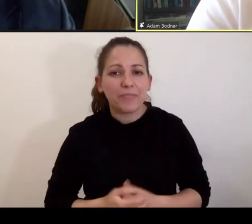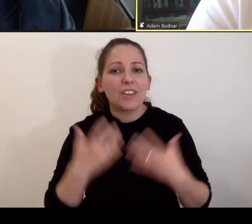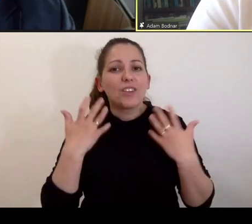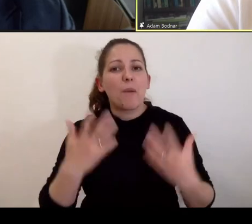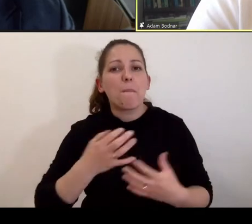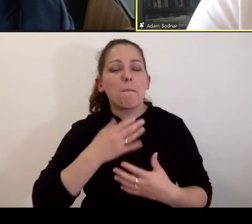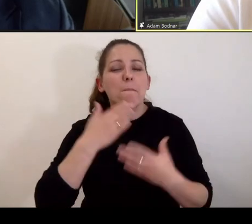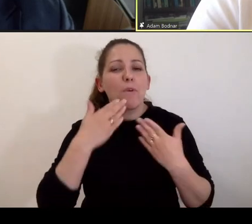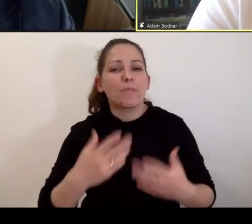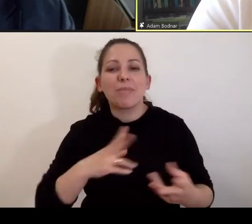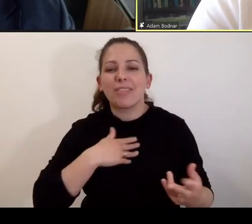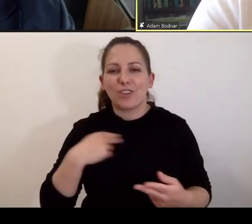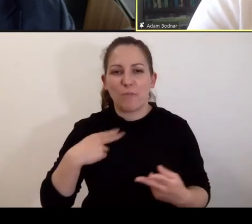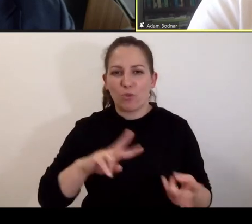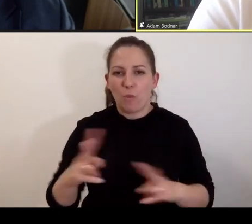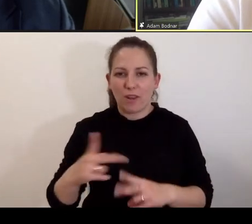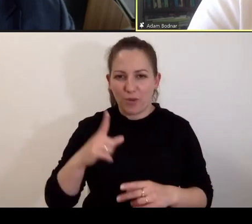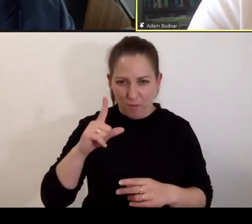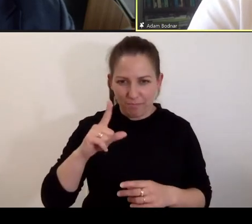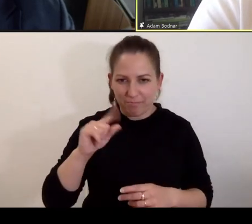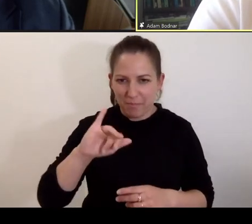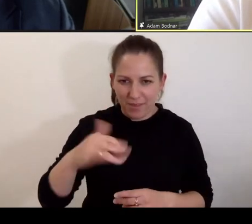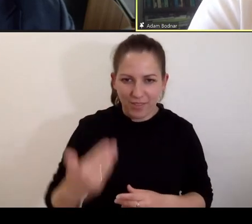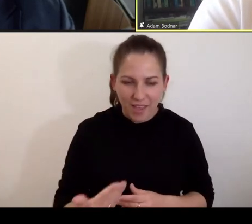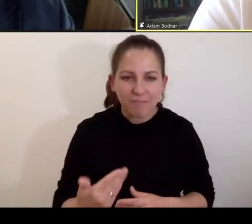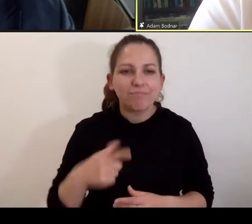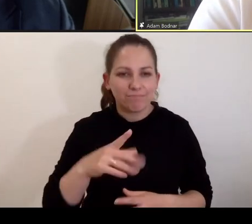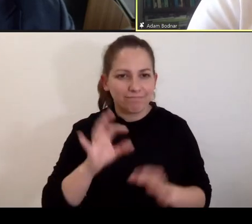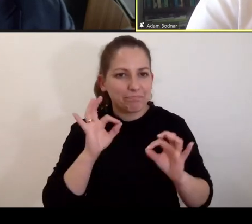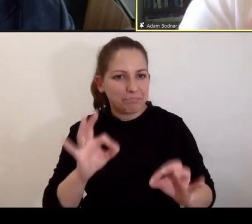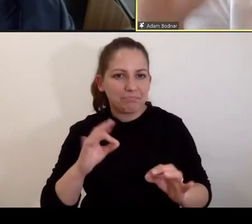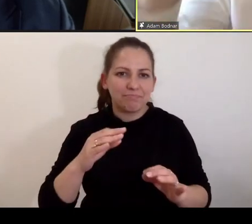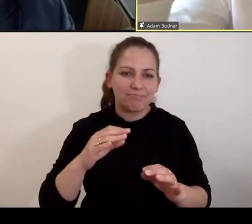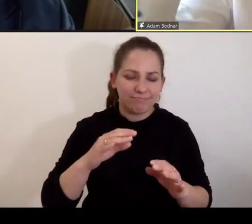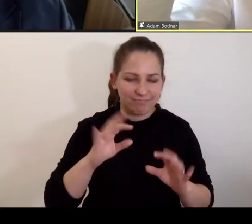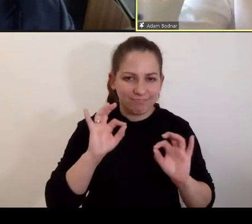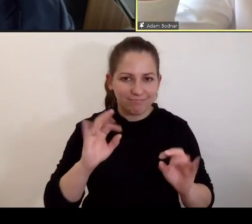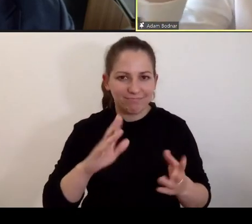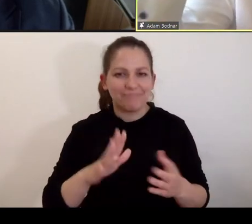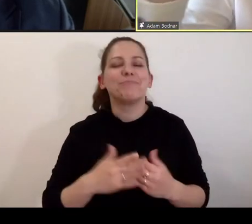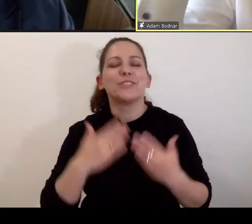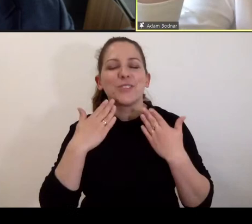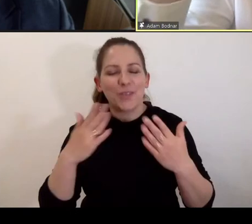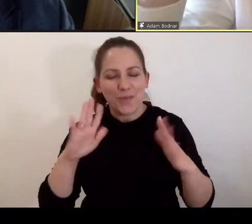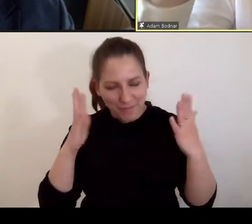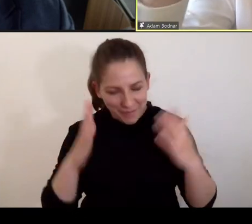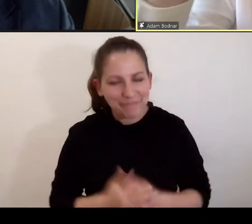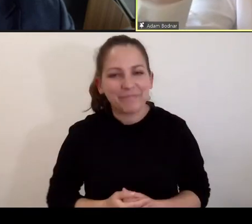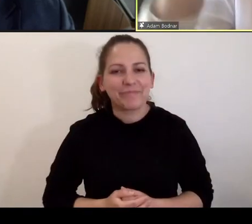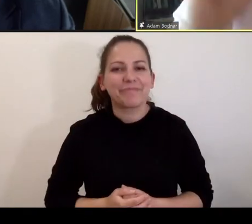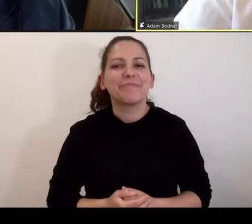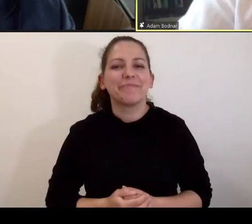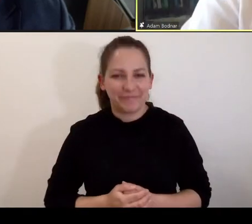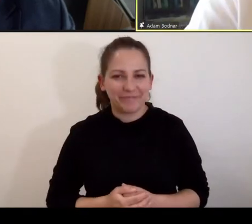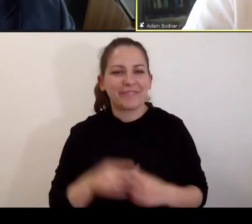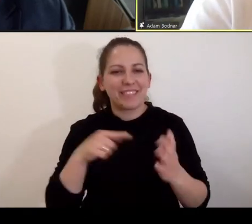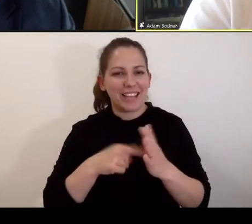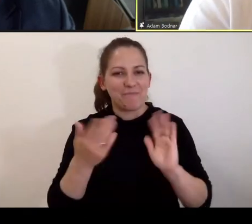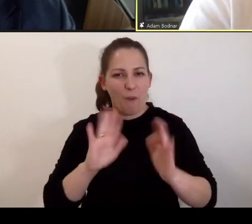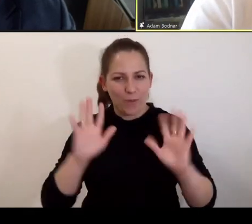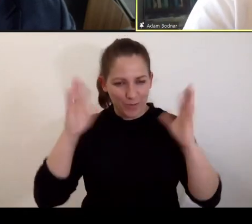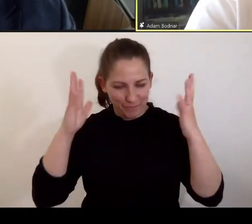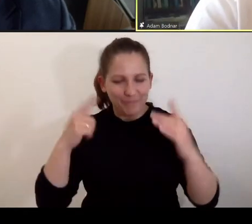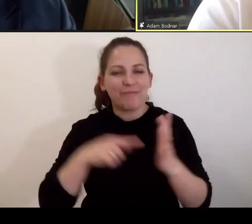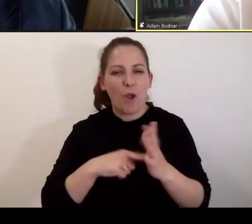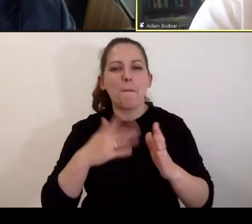podziękować naszym tłumaczkom języka migowego za to, że nas sprawnie tutaj obsługiwały. Także dziękuję bardzo w ten sposób. O, tak właśnie